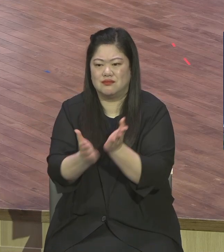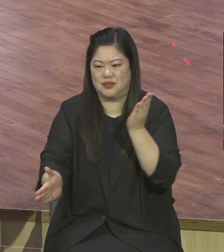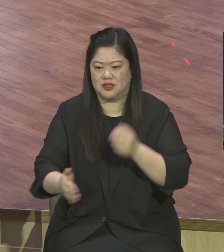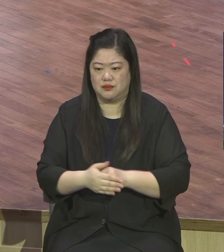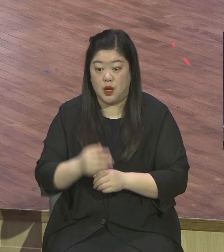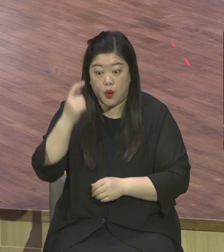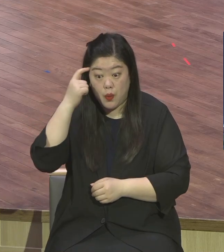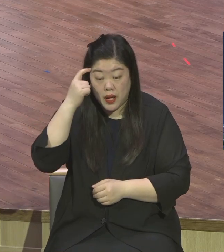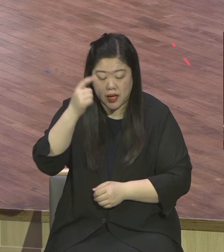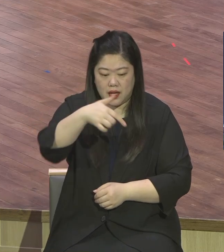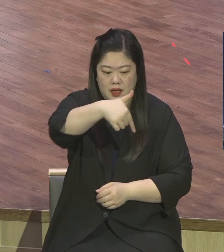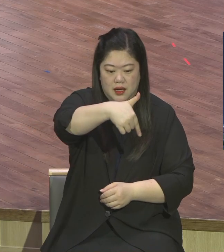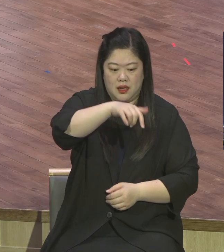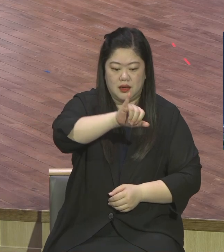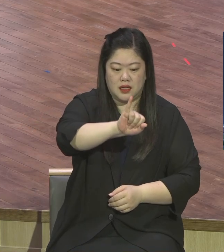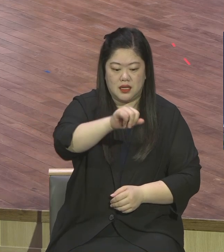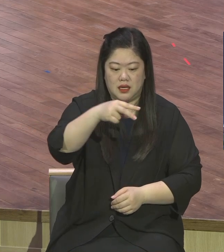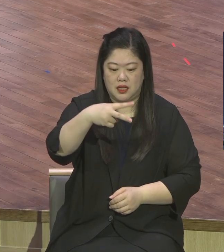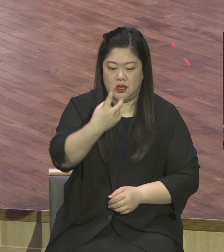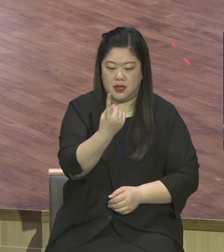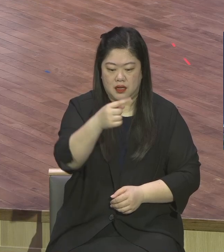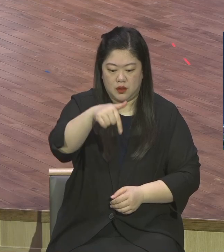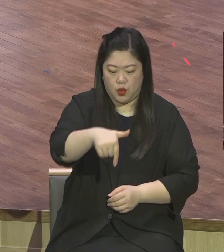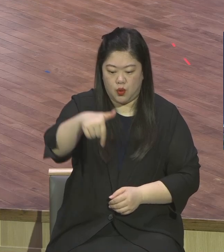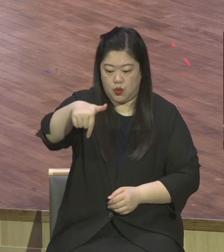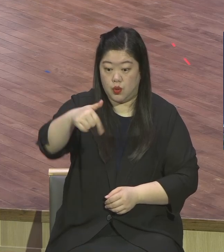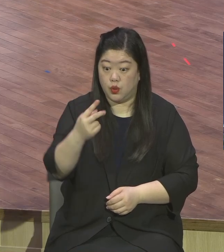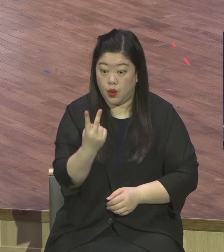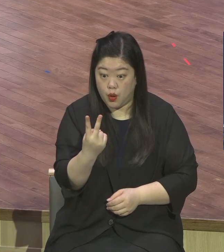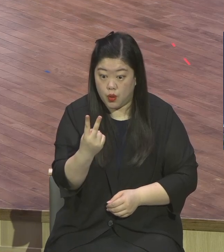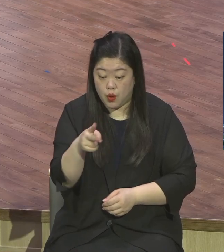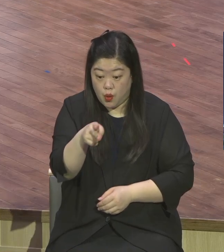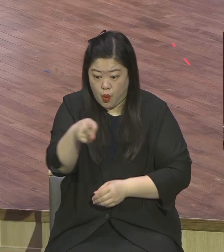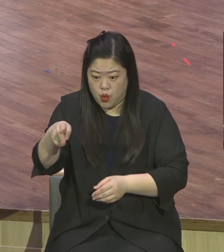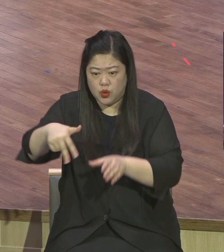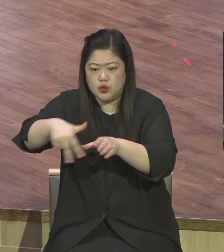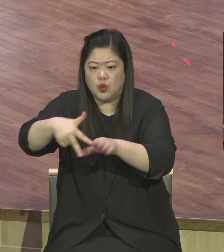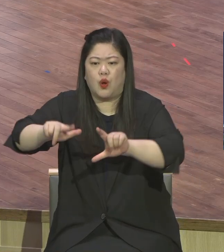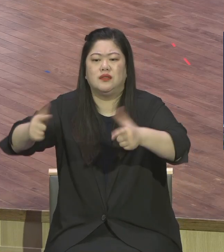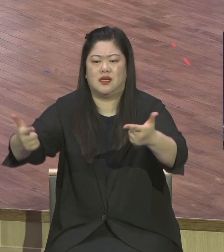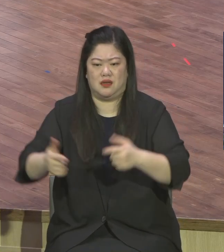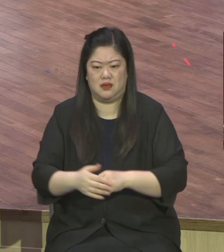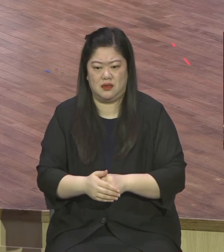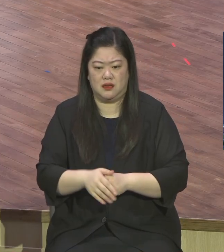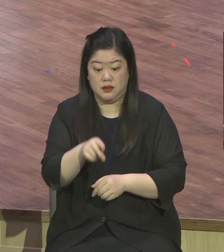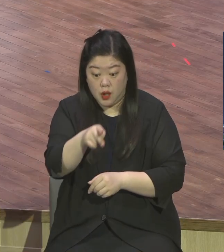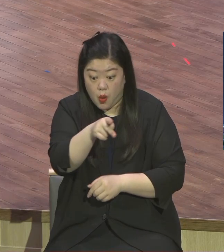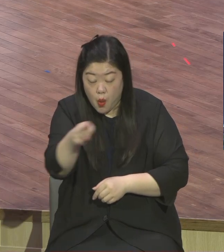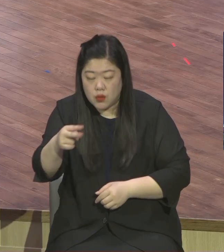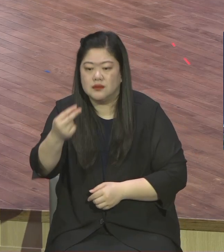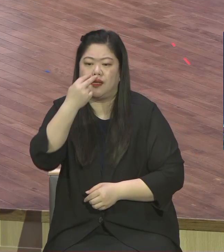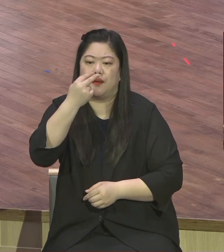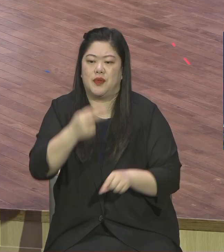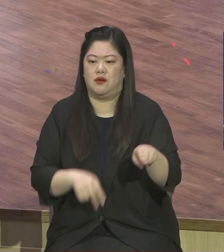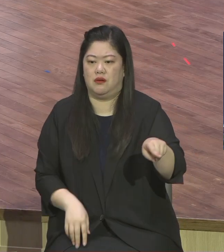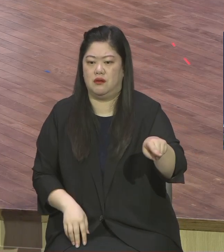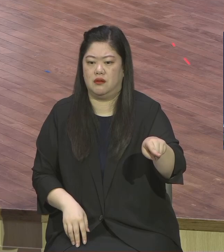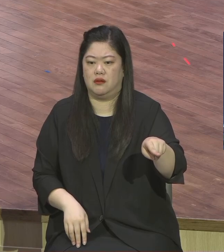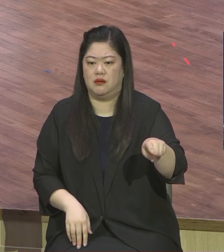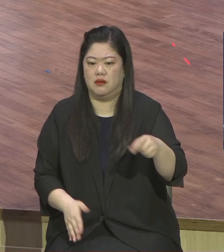공기가 들락날락 힘듭니까 공기 들락날락하는 게 힘드냐고 느낍니까